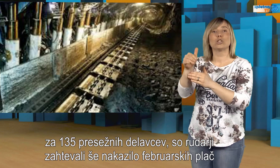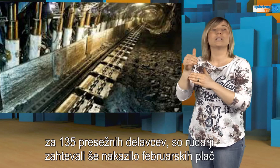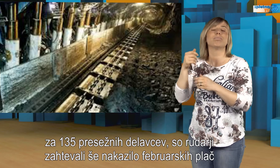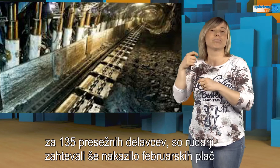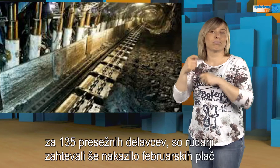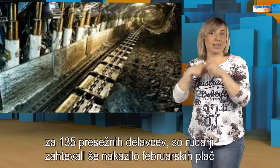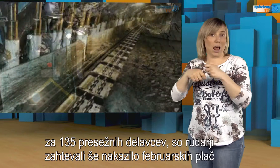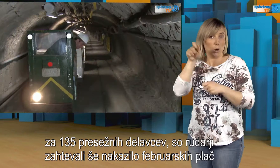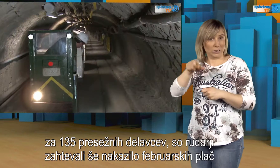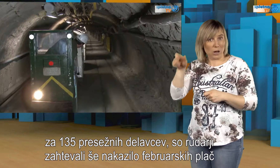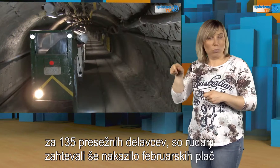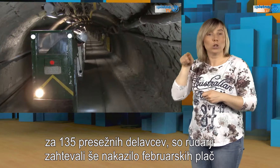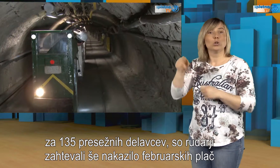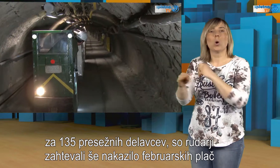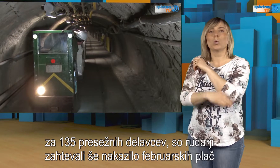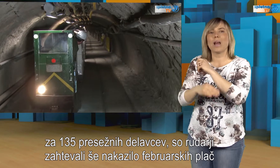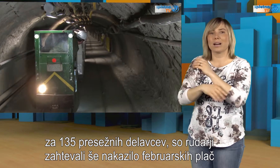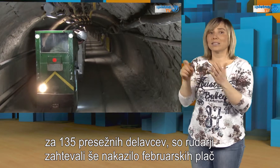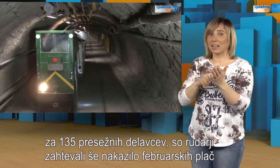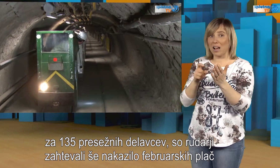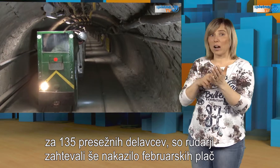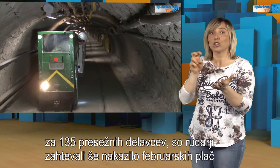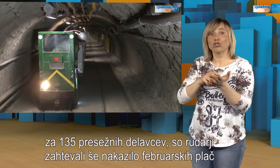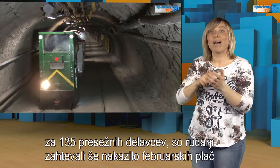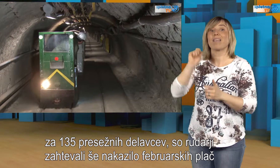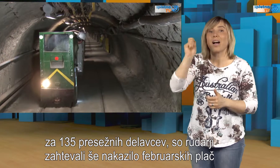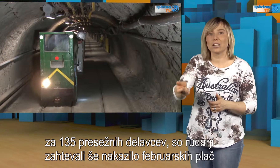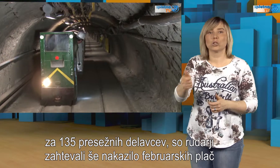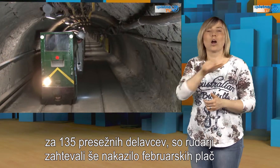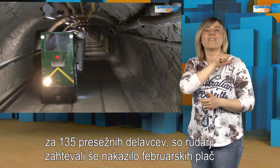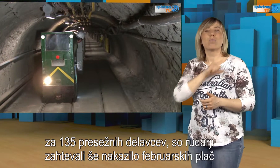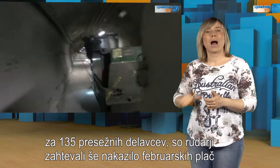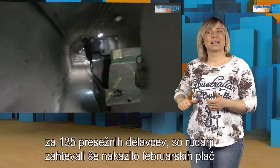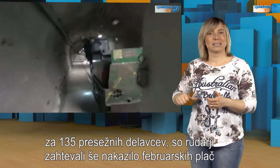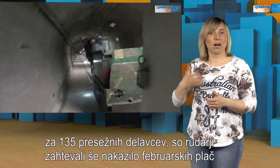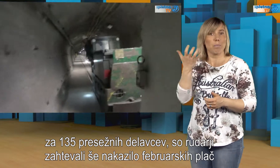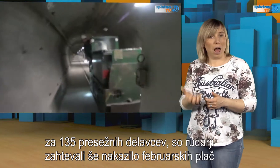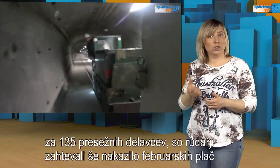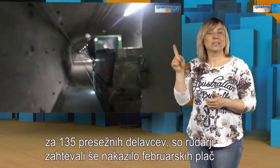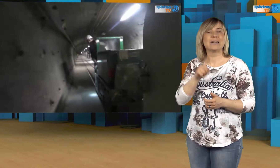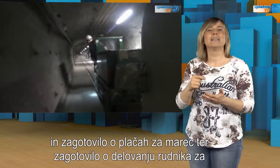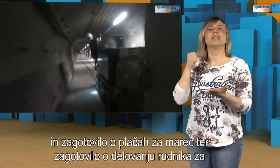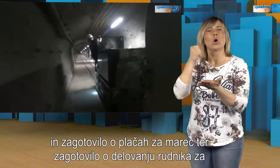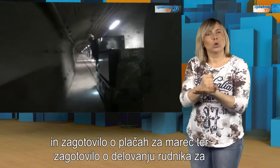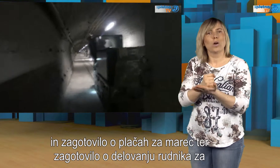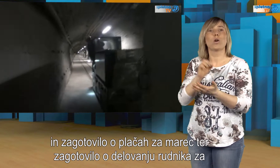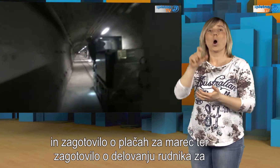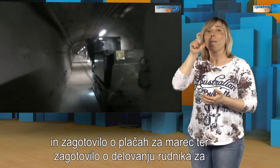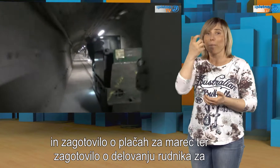zahtevali še nakazilo februarskih plač ter zagotovilo v delovanju rudnika za letošnje in prihodnje leto, predloge o